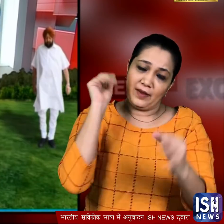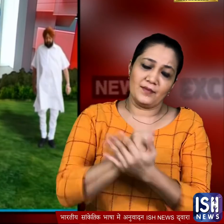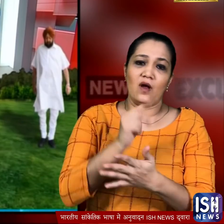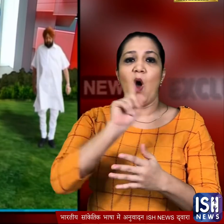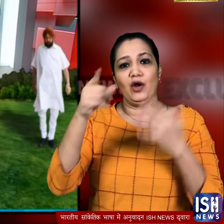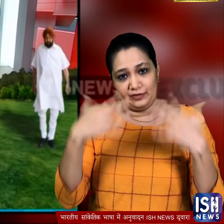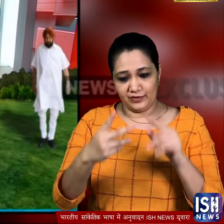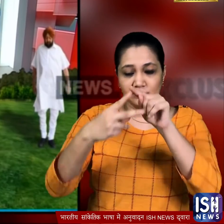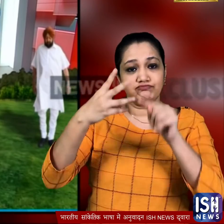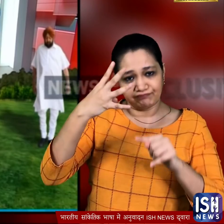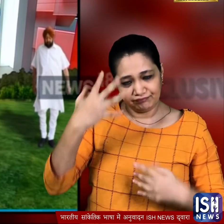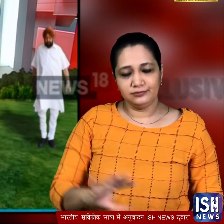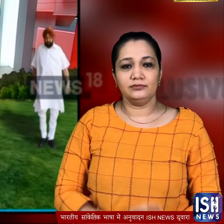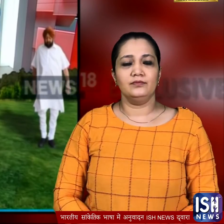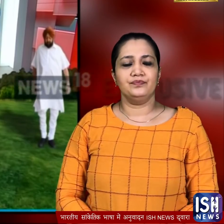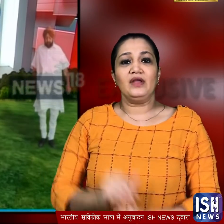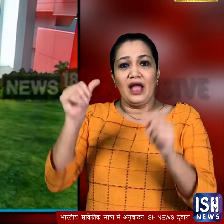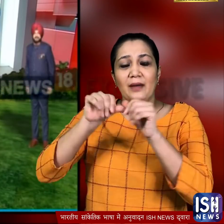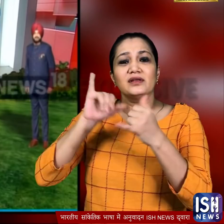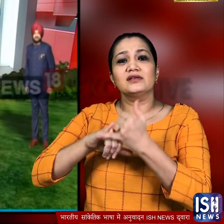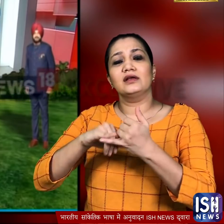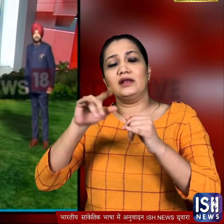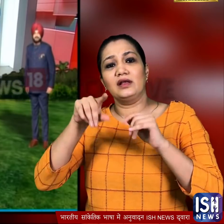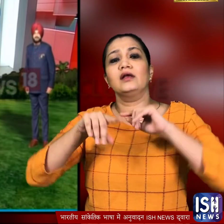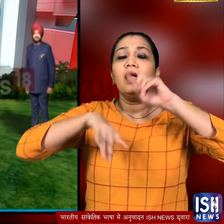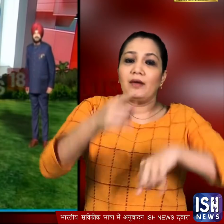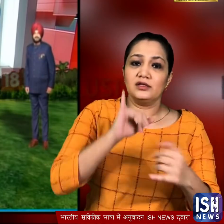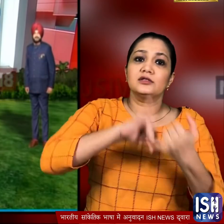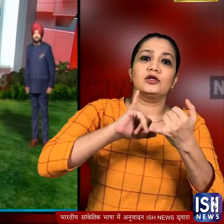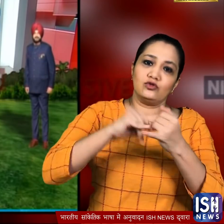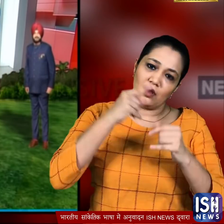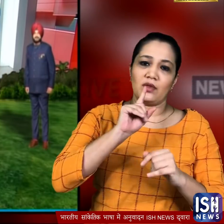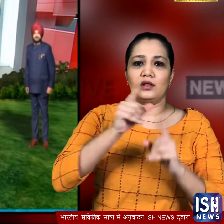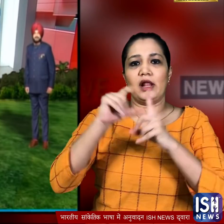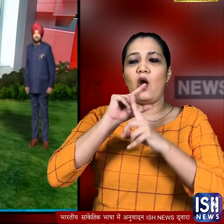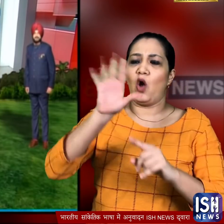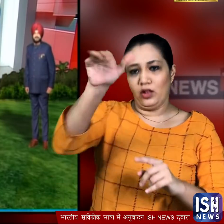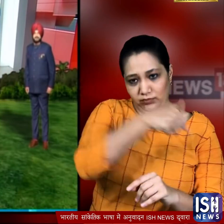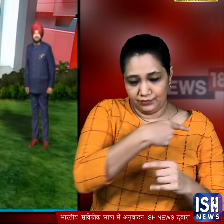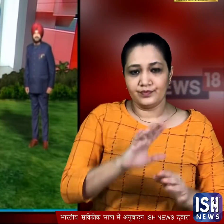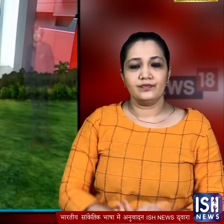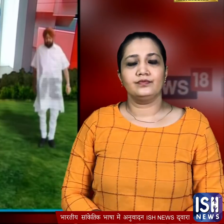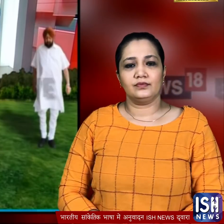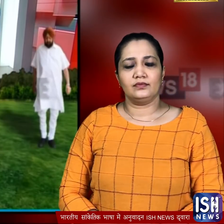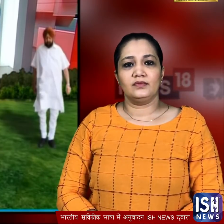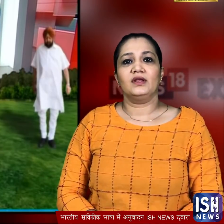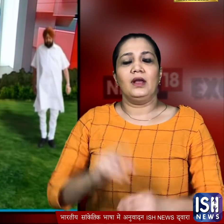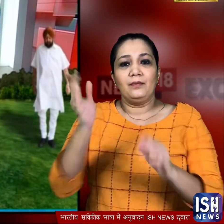देने की भी चर्चा है इस बीच अमरिंदर सिंग के बाद सिद्धु को भी दिल्ली तलब किया गया खबर है कि इससे पहले दिल्ली आये कैप्टेन